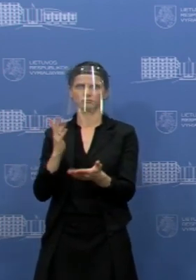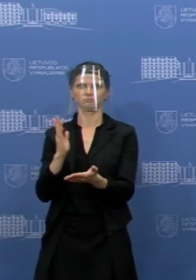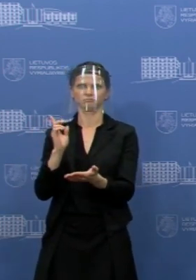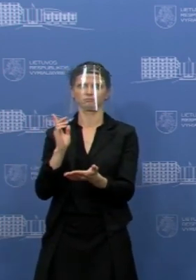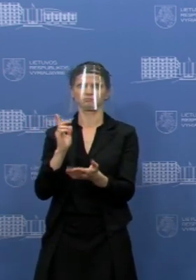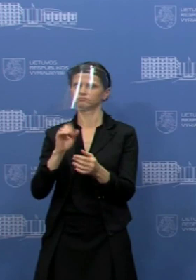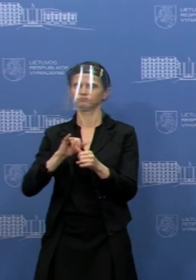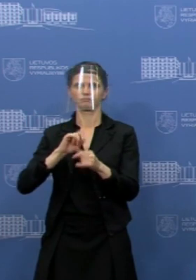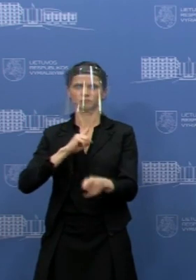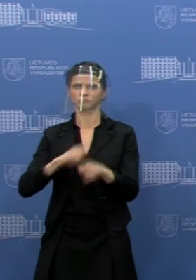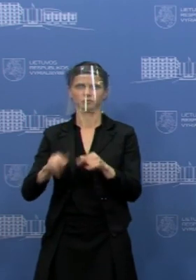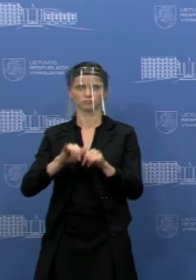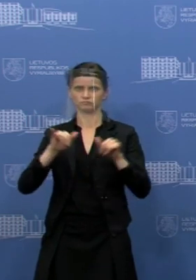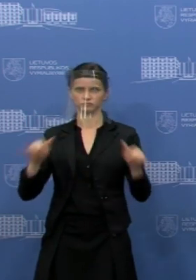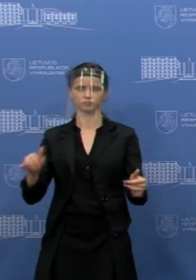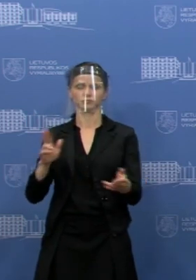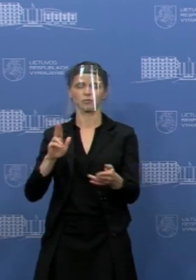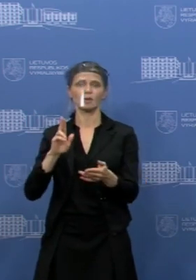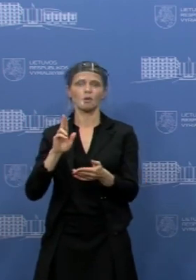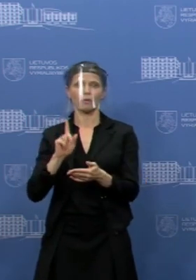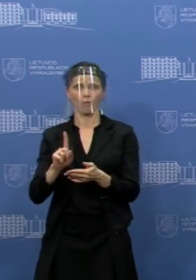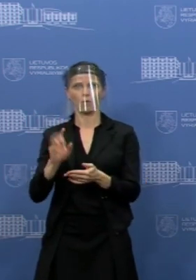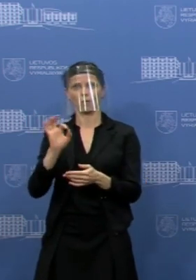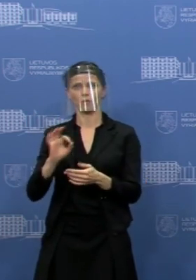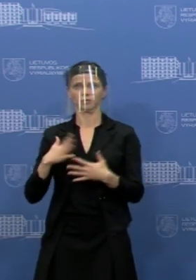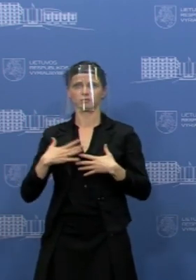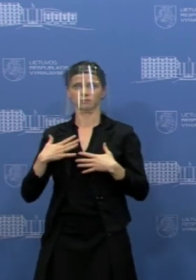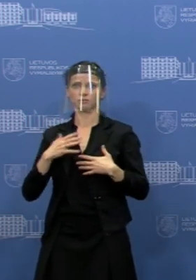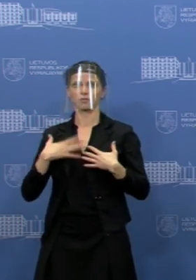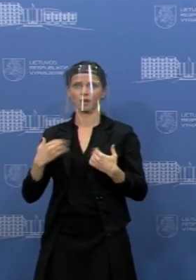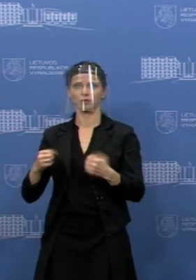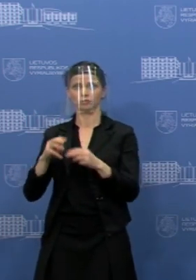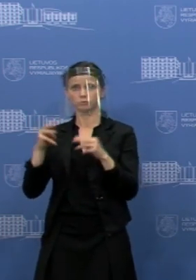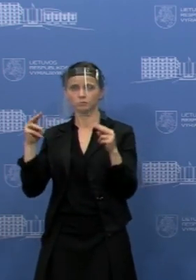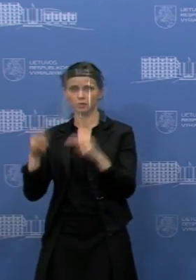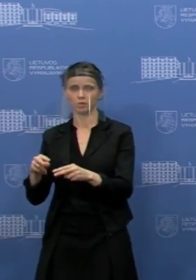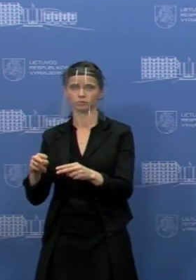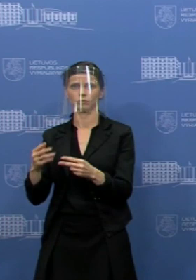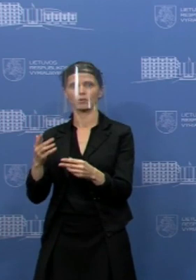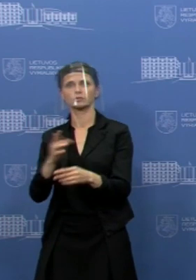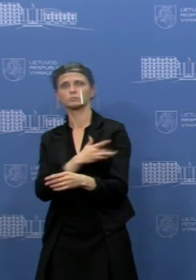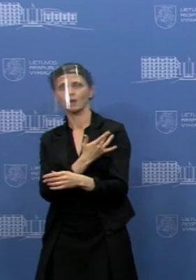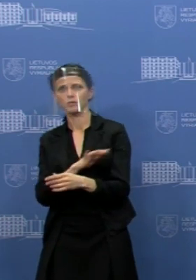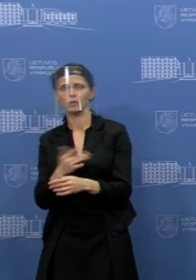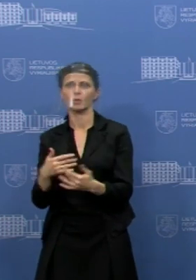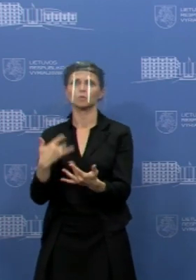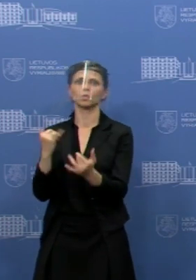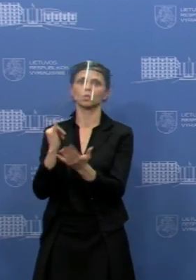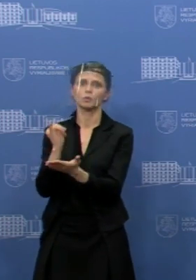gali būti labai intensyvus. O kalbant apie seikatos priežos paslaugų, nuotolinį ar nenuotolinį